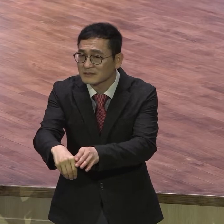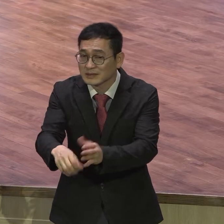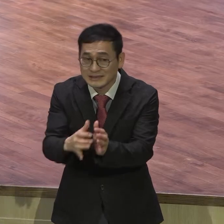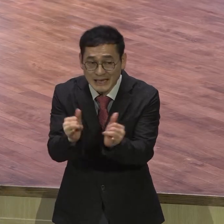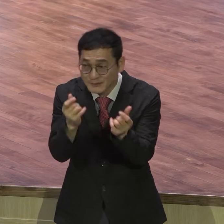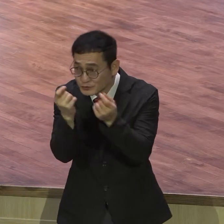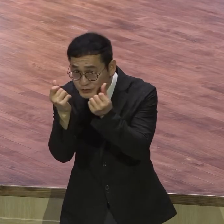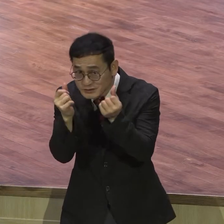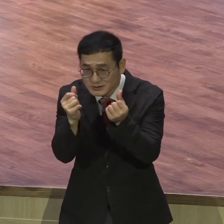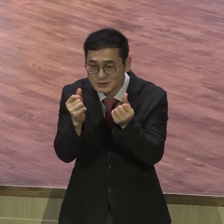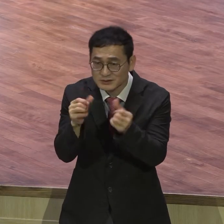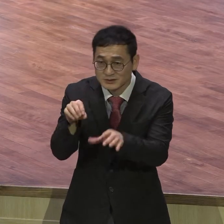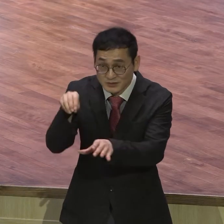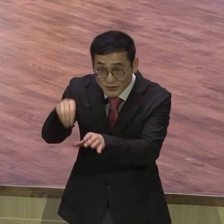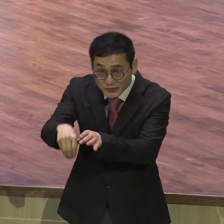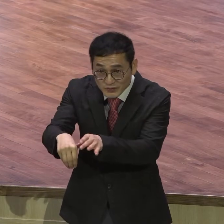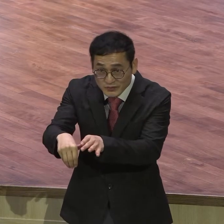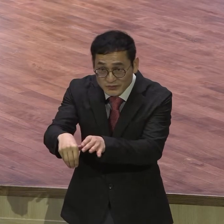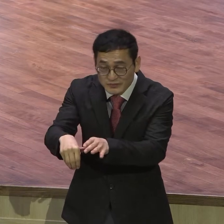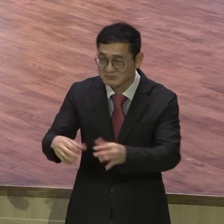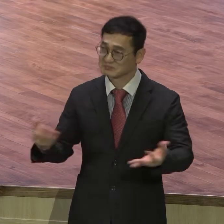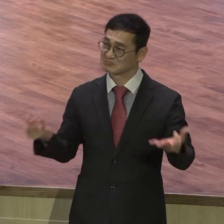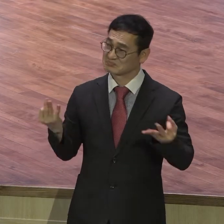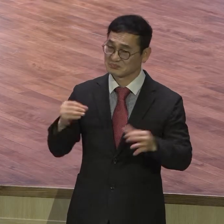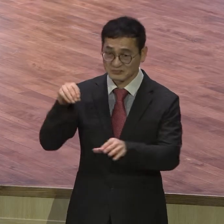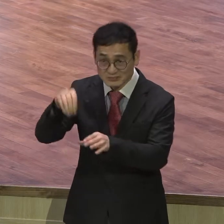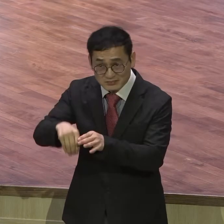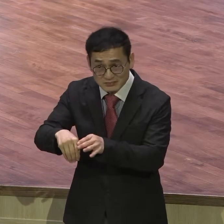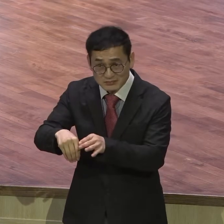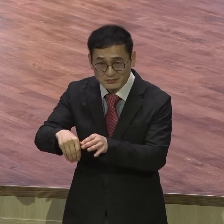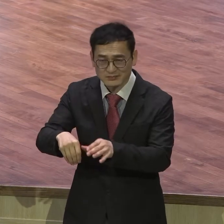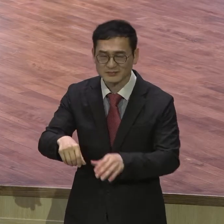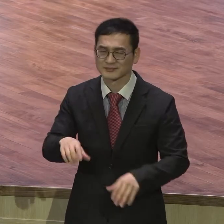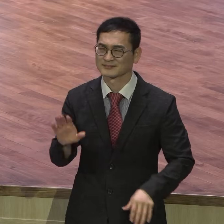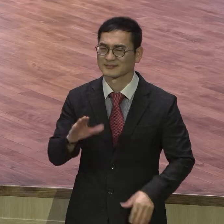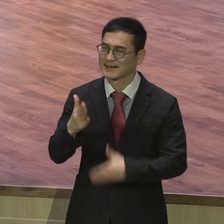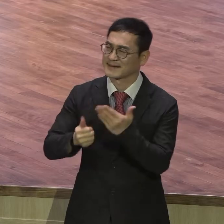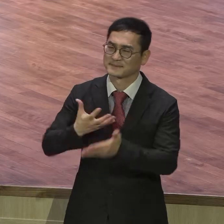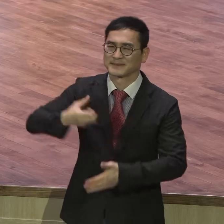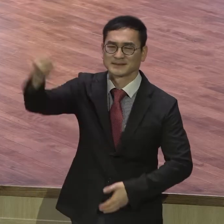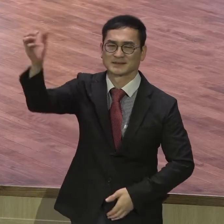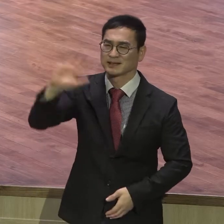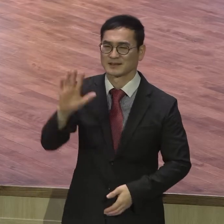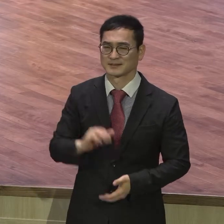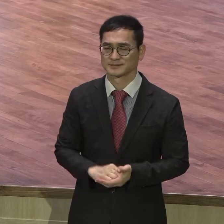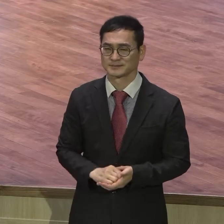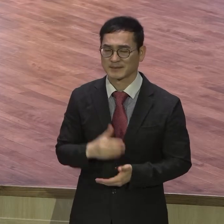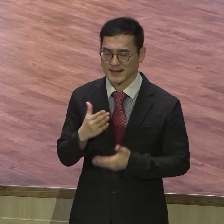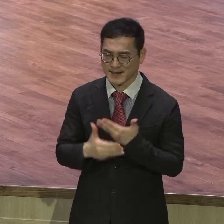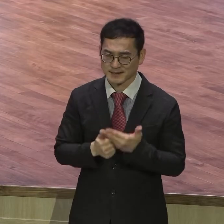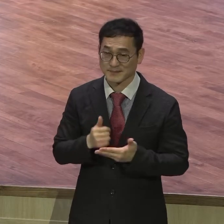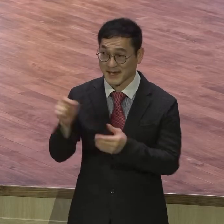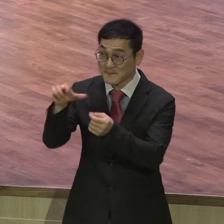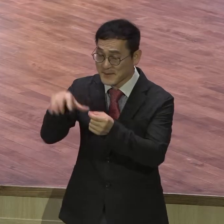앞에서 정말 진실되기 하나님은 나와 이명계약 가지고 기도하면서 아멘